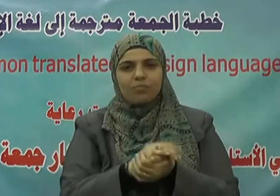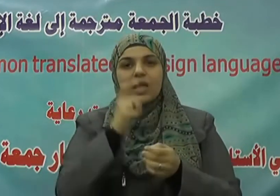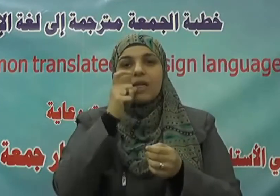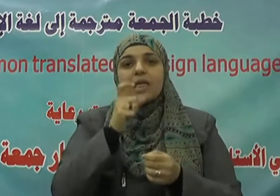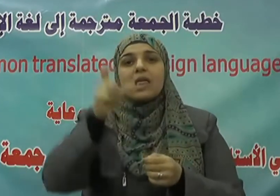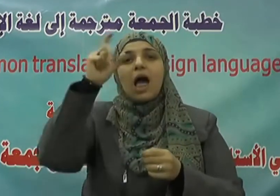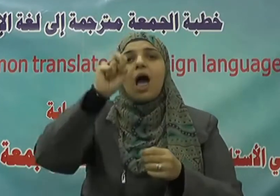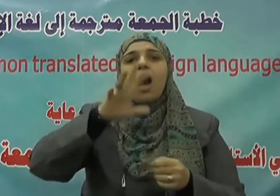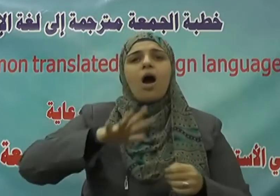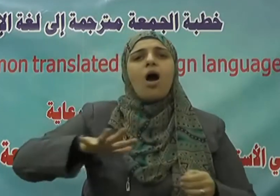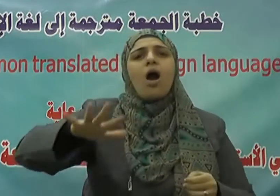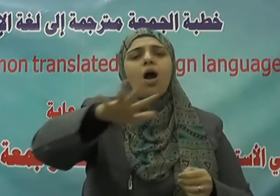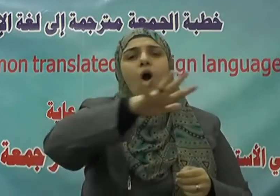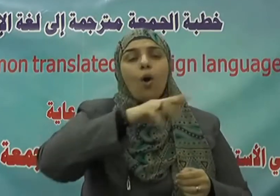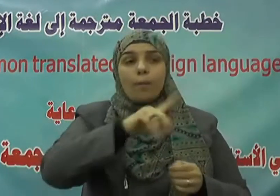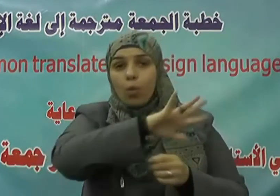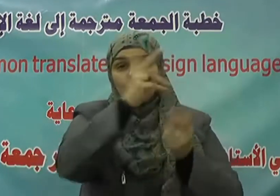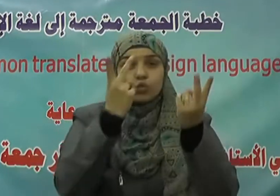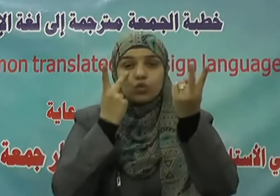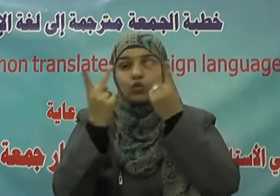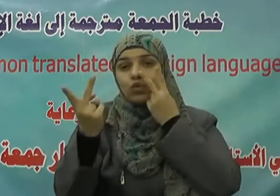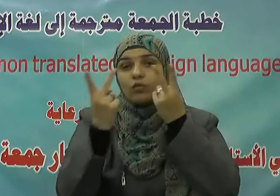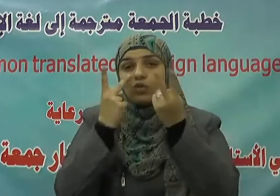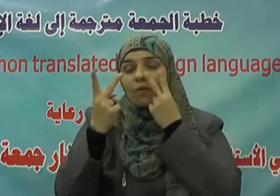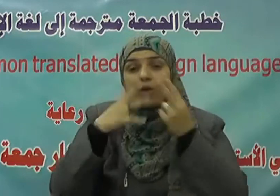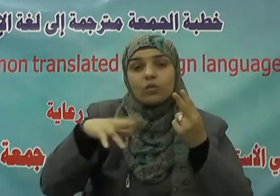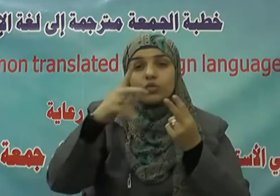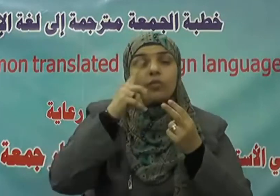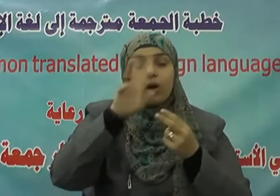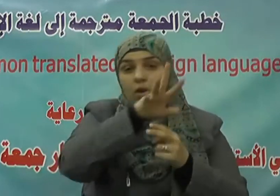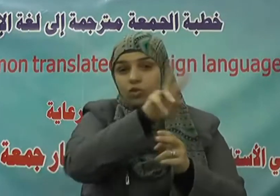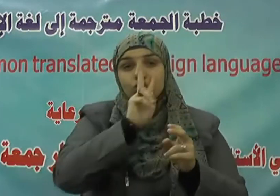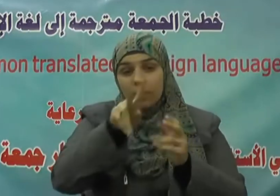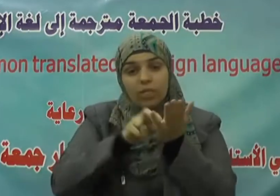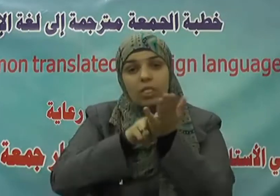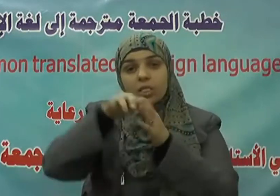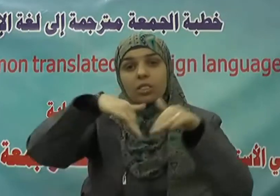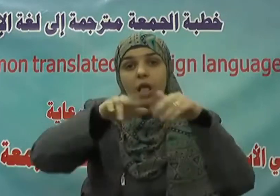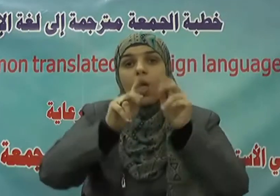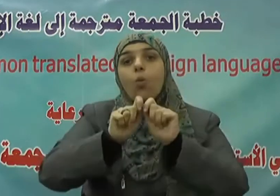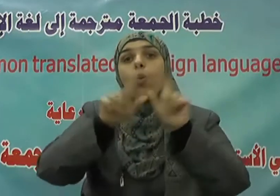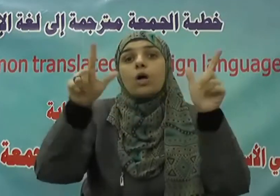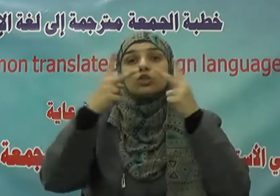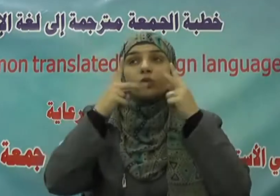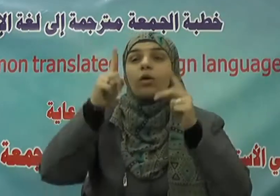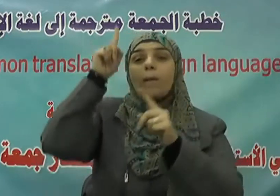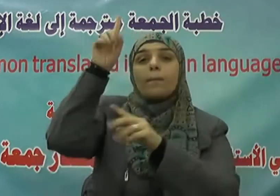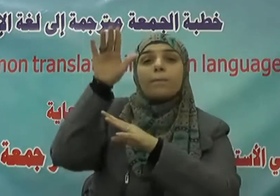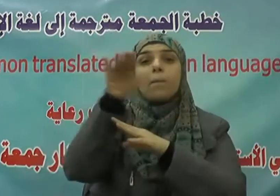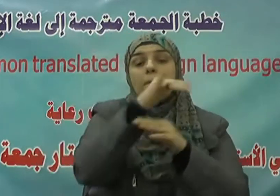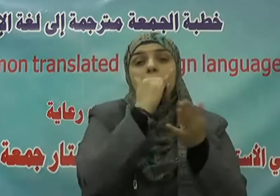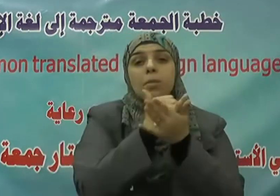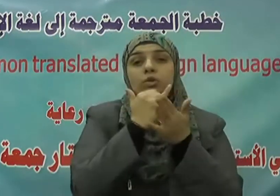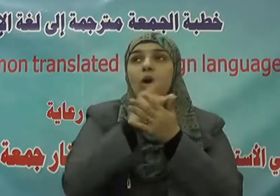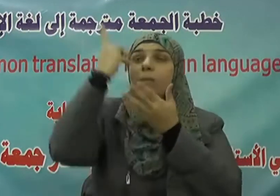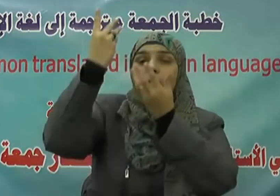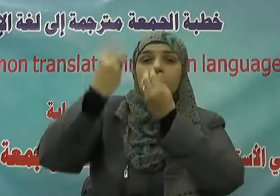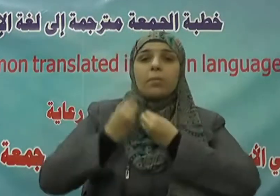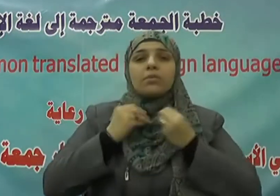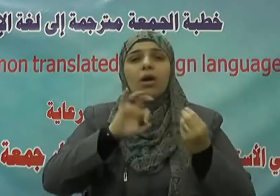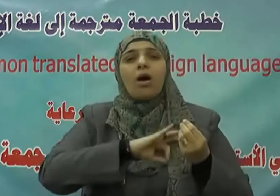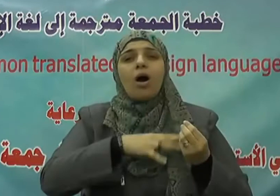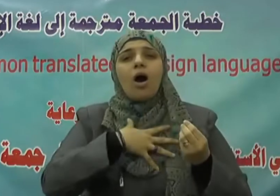أرأيتم إن كنت على بينة من ربي وآتاني رحمة من